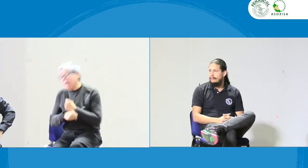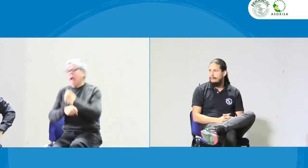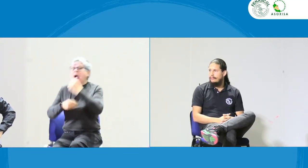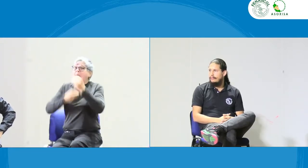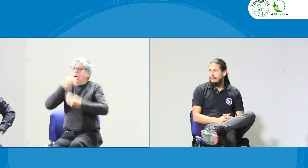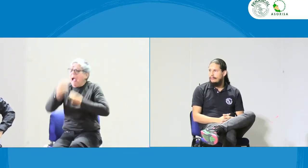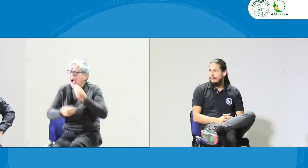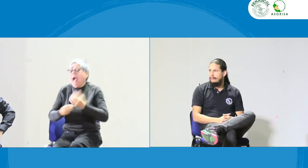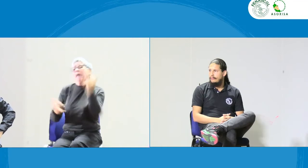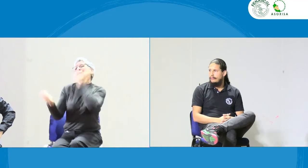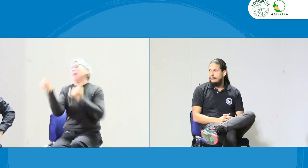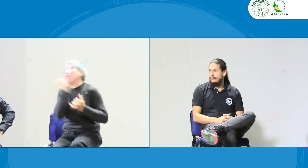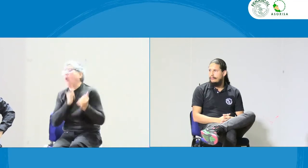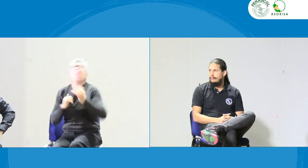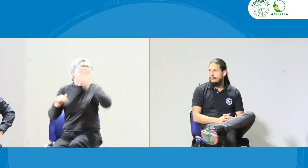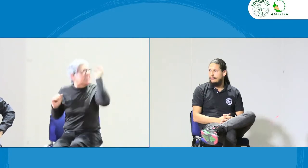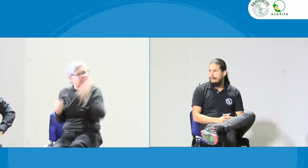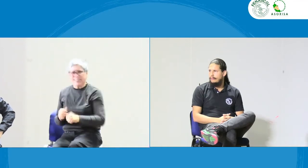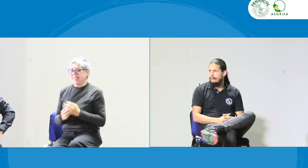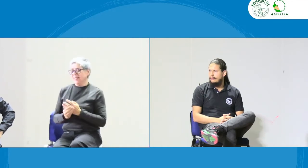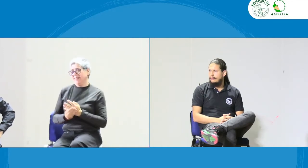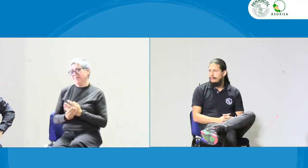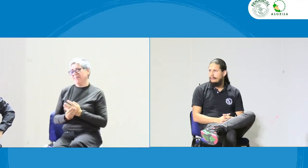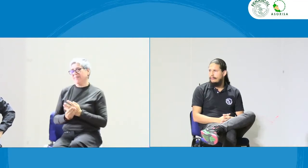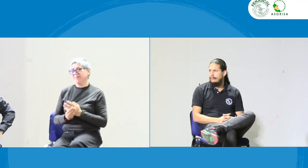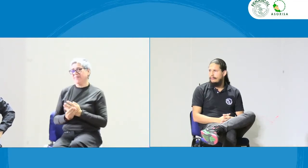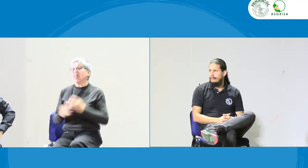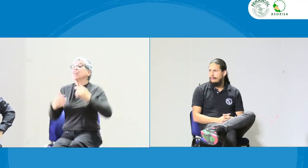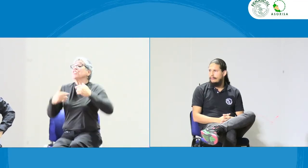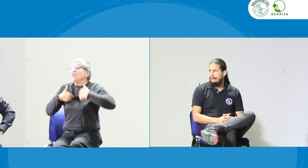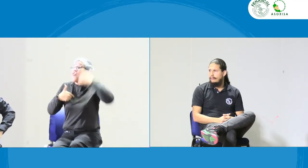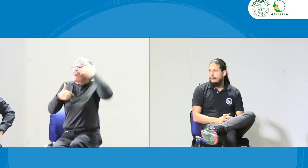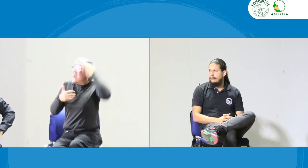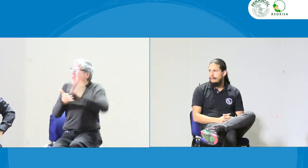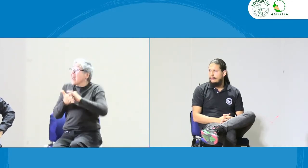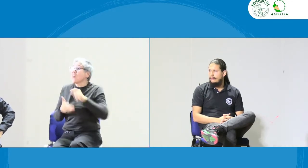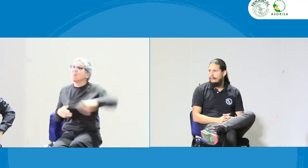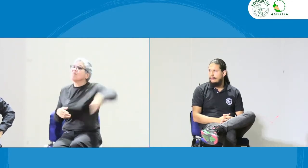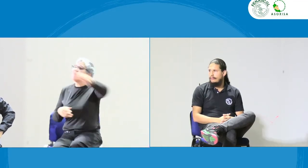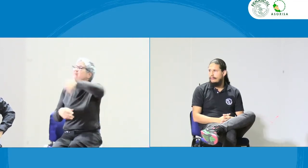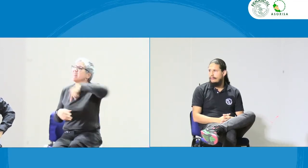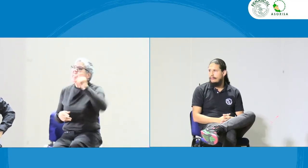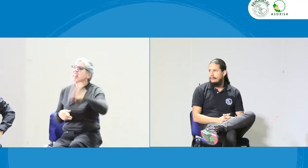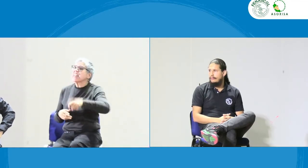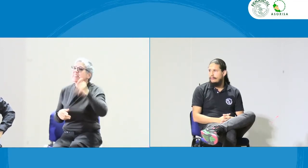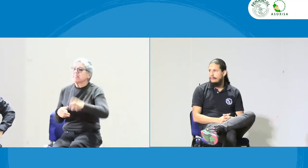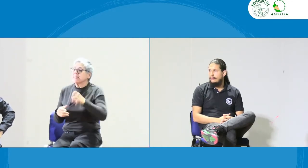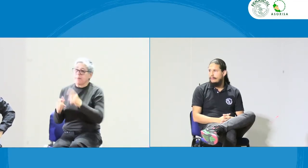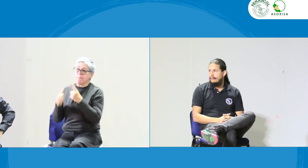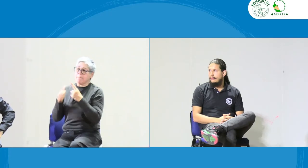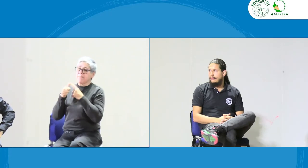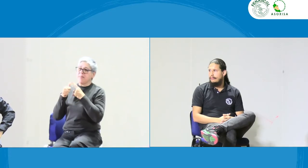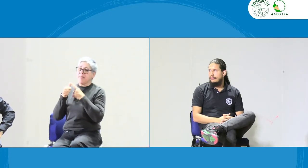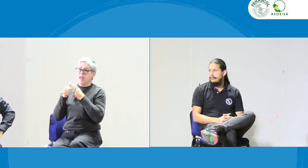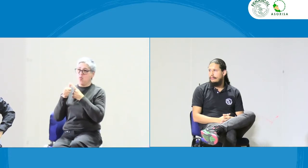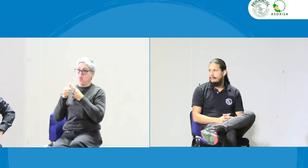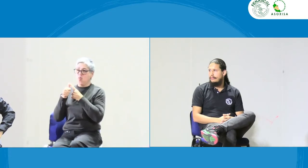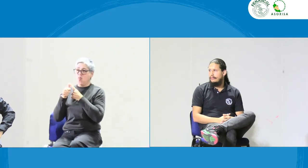que sufren el trabajo, que a veces se equivocan, sí. Pero yo creo que lo que necesitamos, como tenía